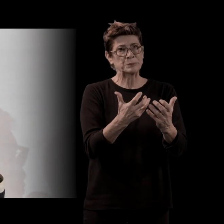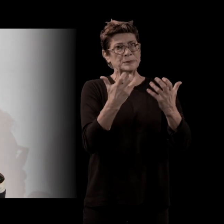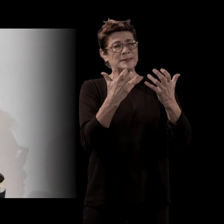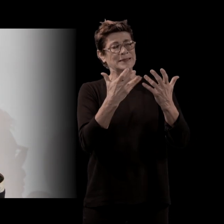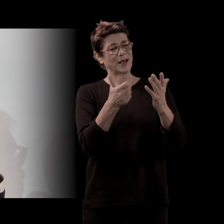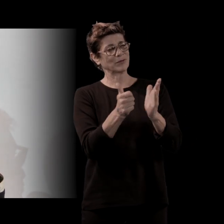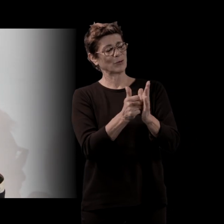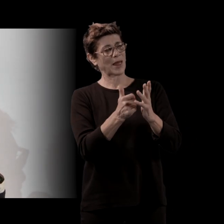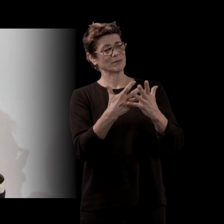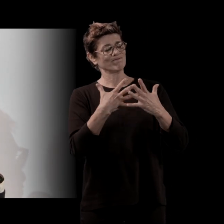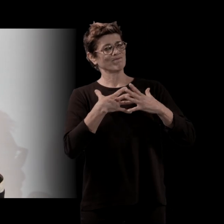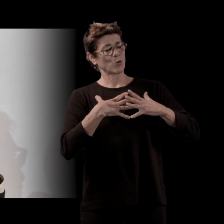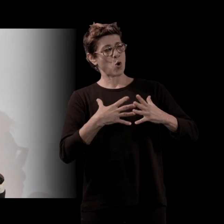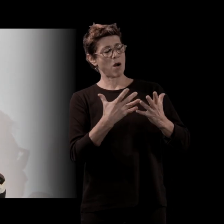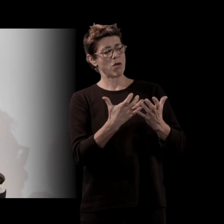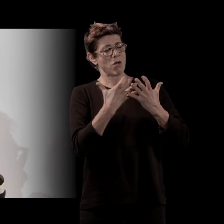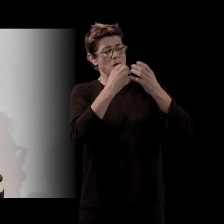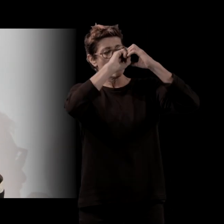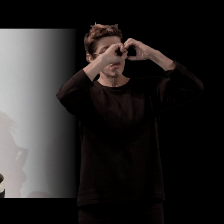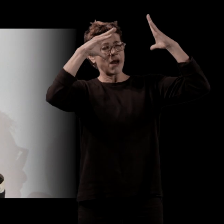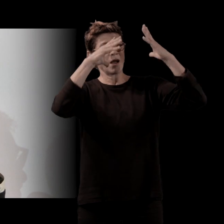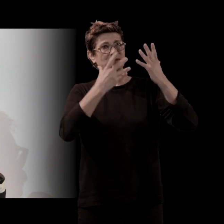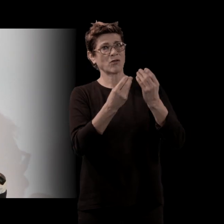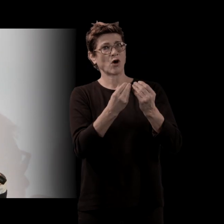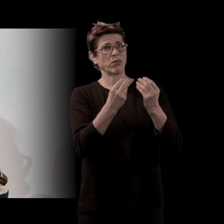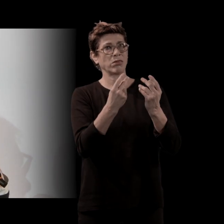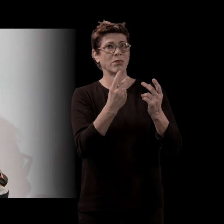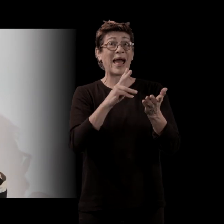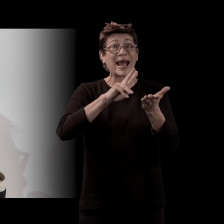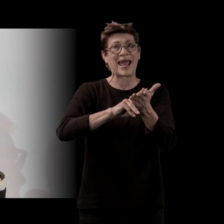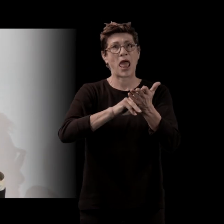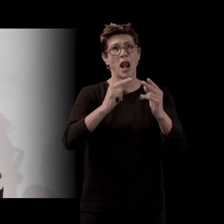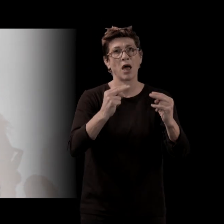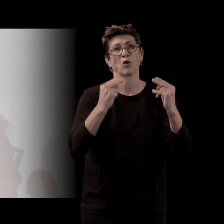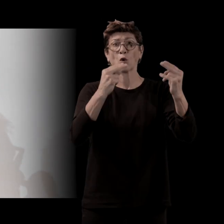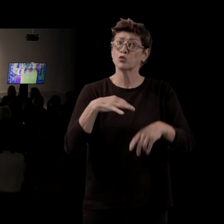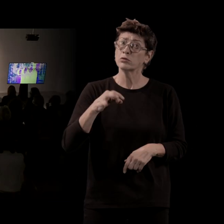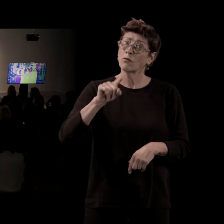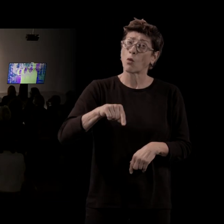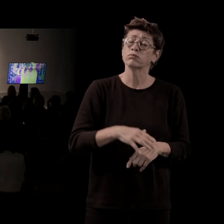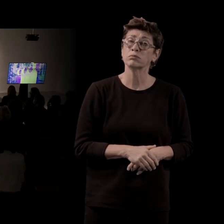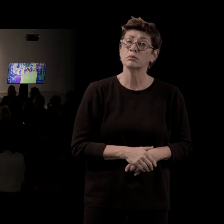la personne dont vous parlez. Donc oui, il faut faire ça. Jusqu'à quel point